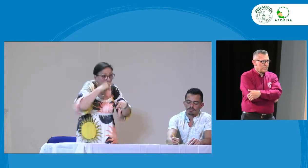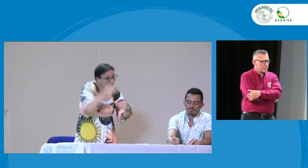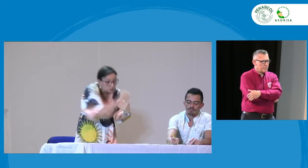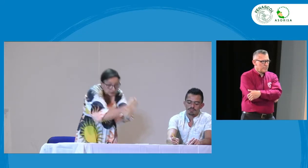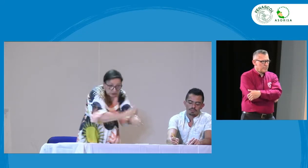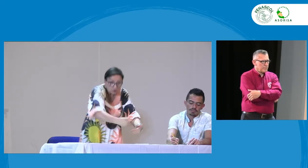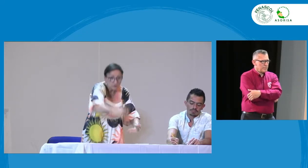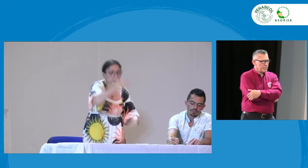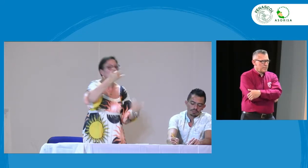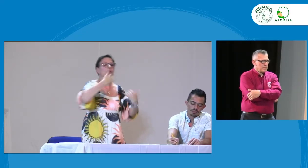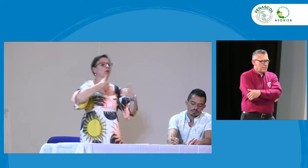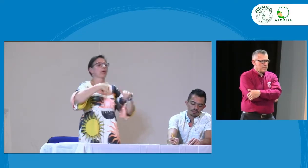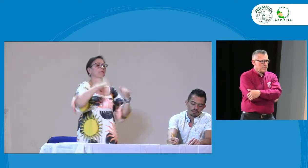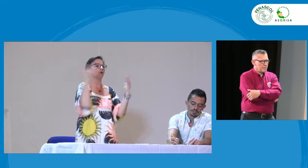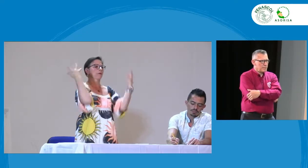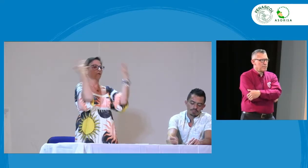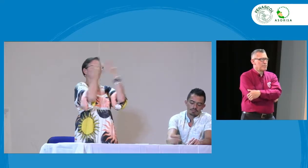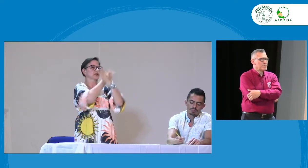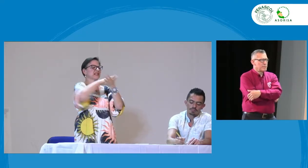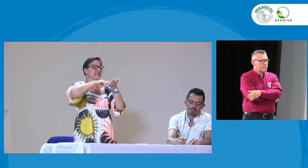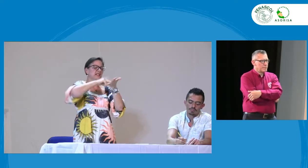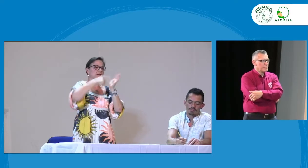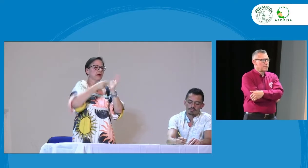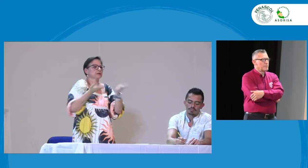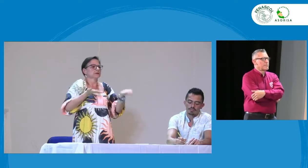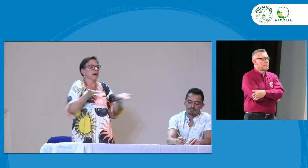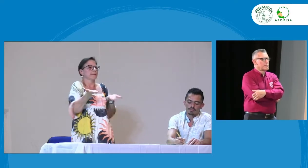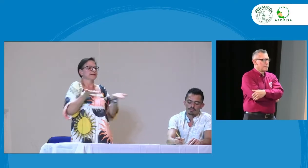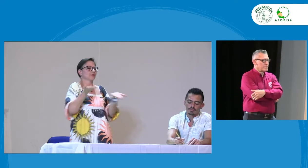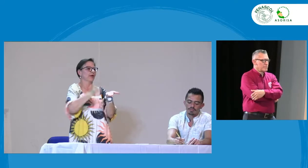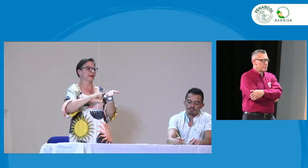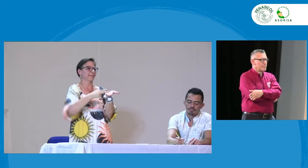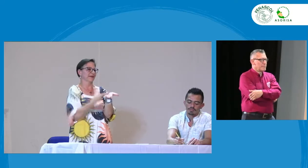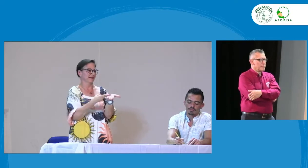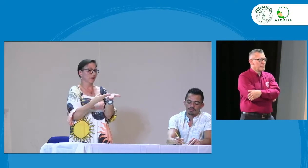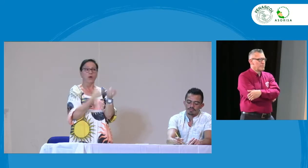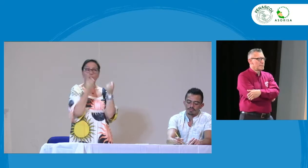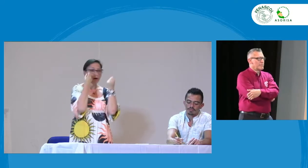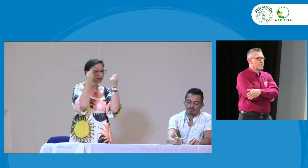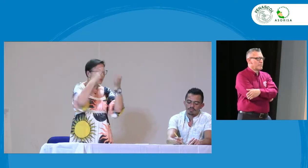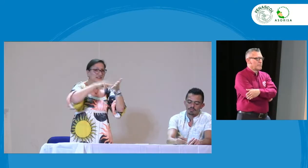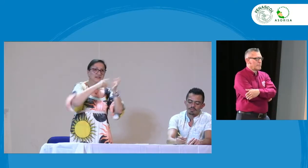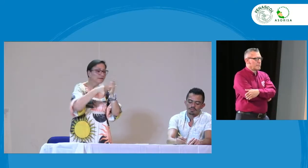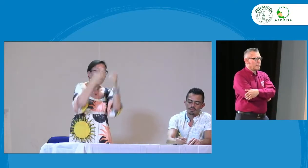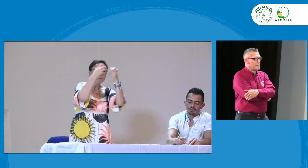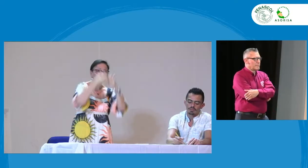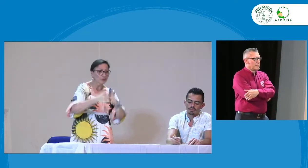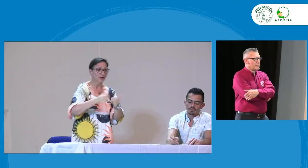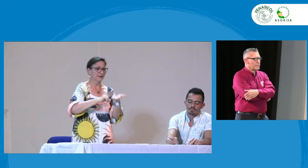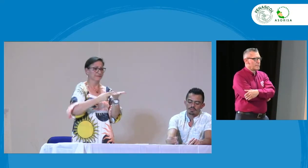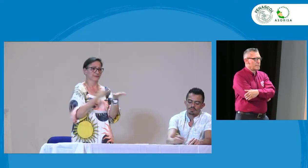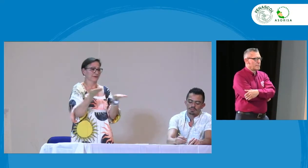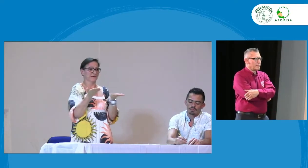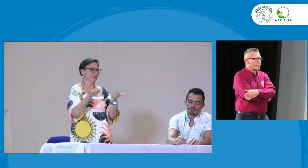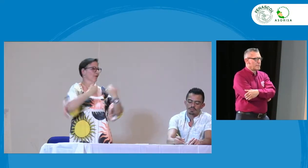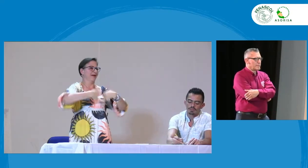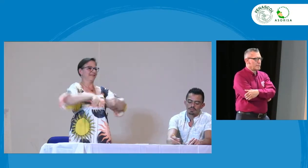¿sí? los niños sordos todavía están muy confundidos sobre lo que es un servicio de